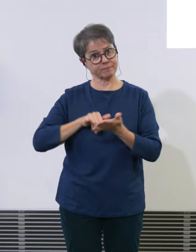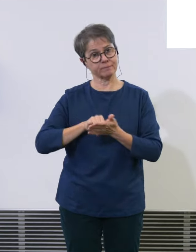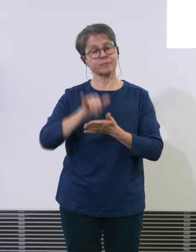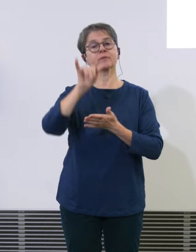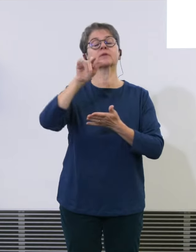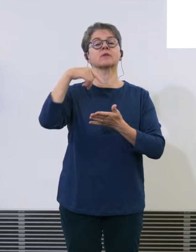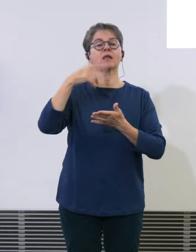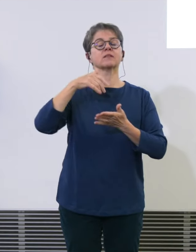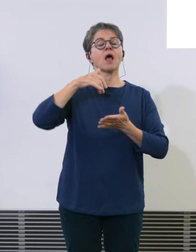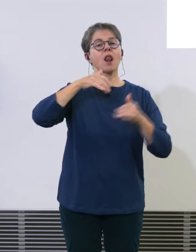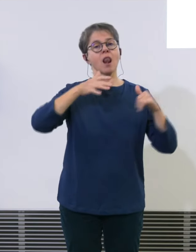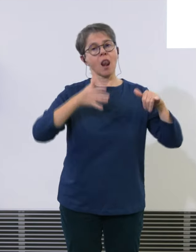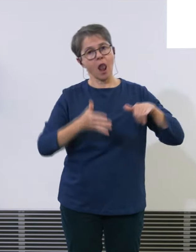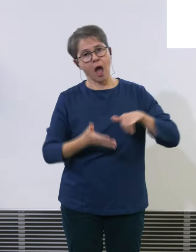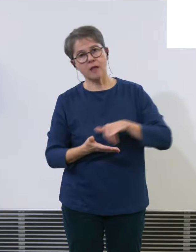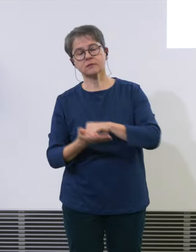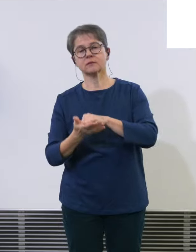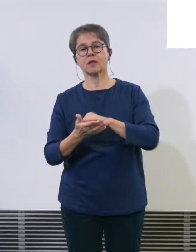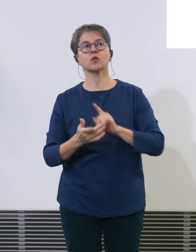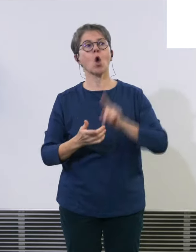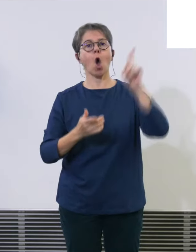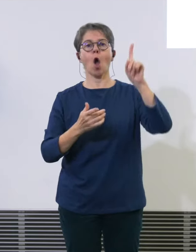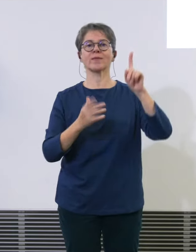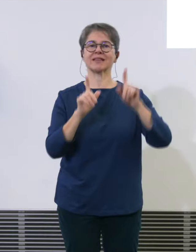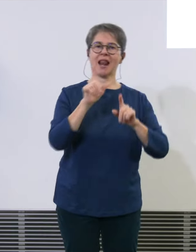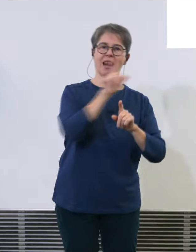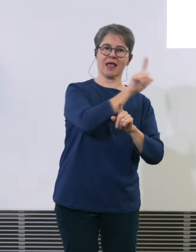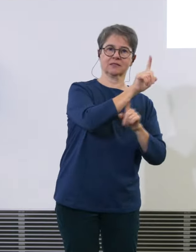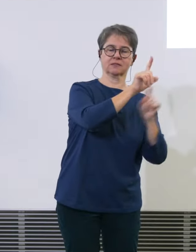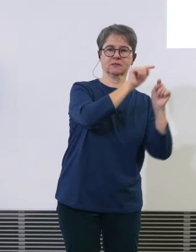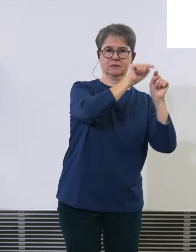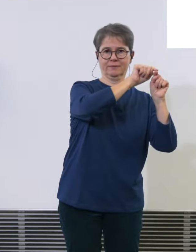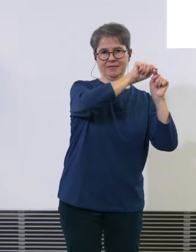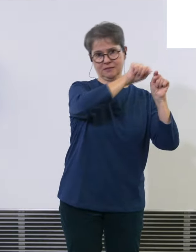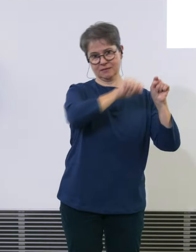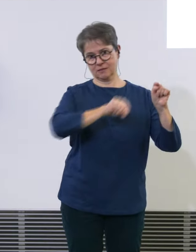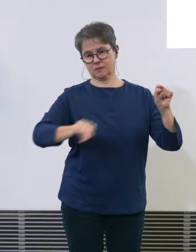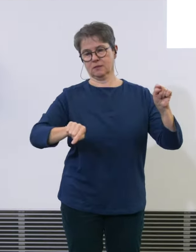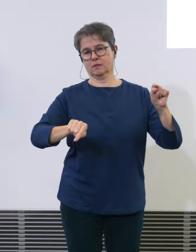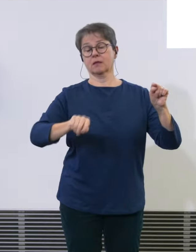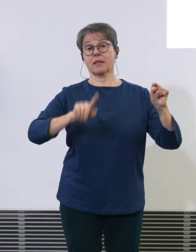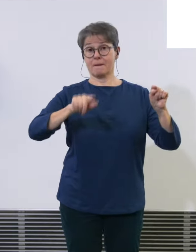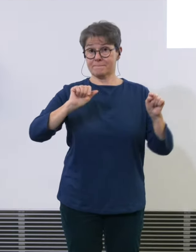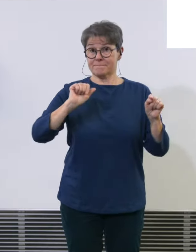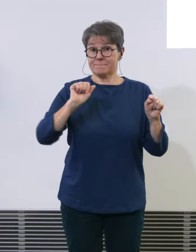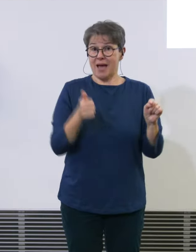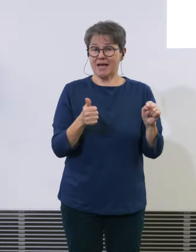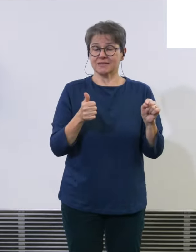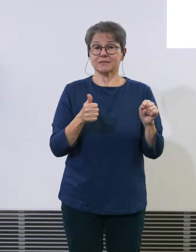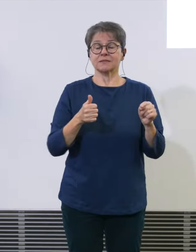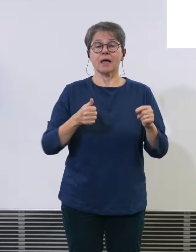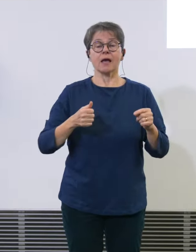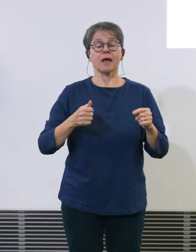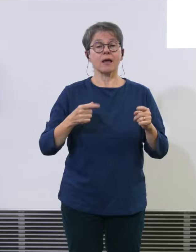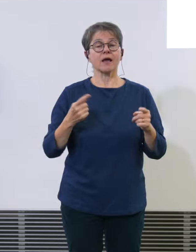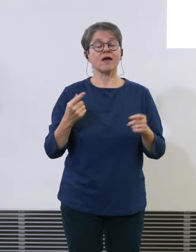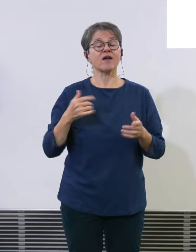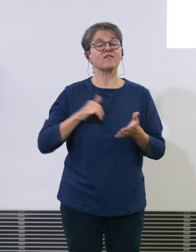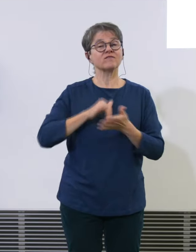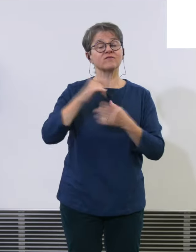Also wir kommen von oben links und landen in Richtung. Und die meisten Maschinen starten vom 28. Richtung